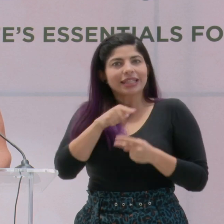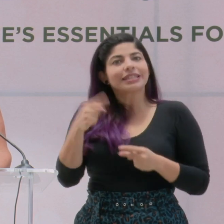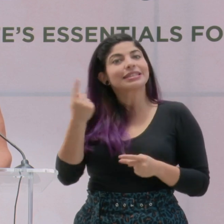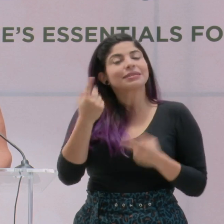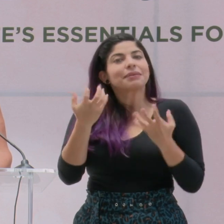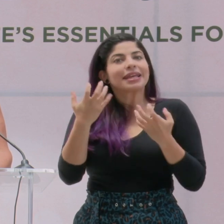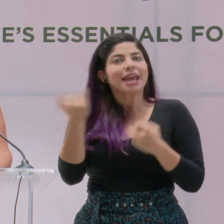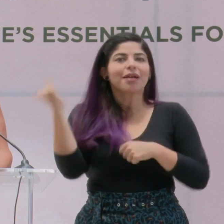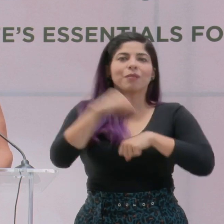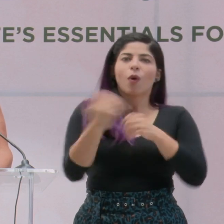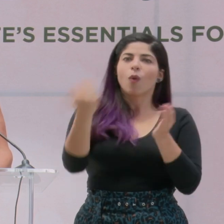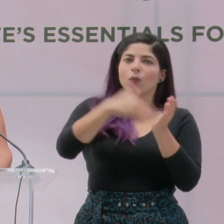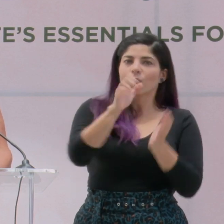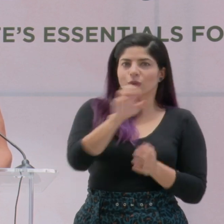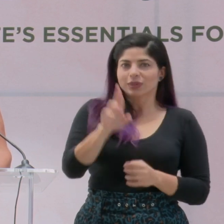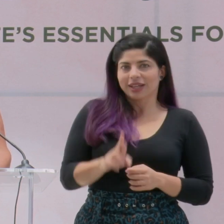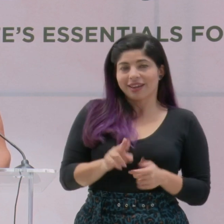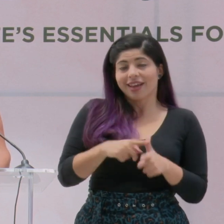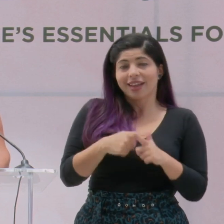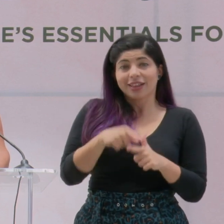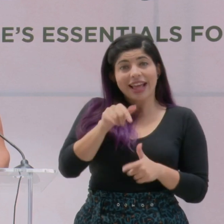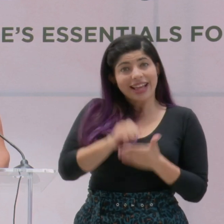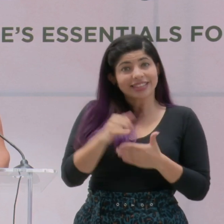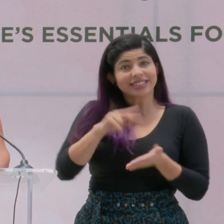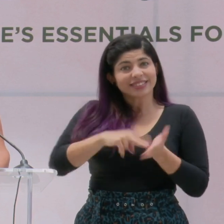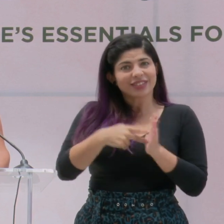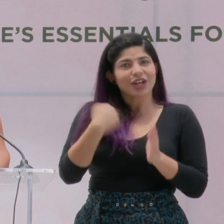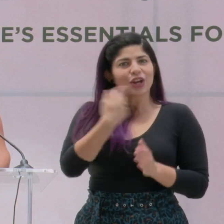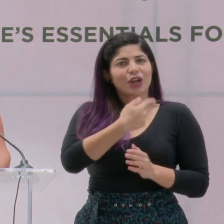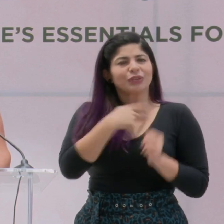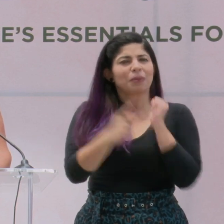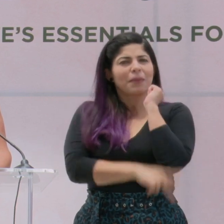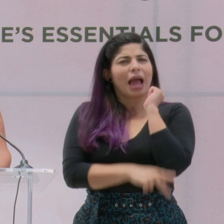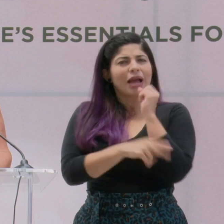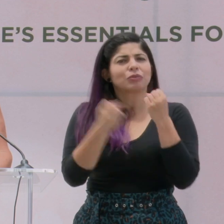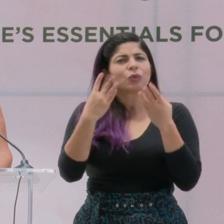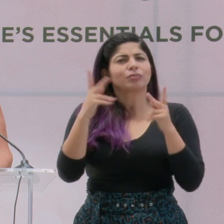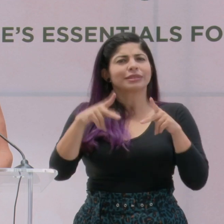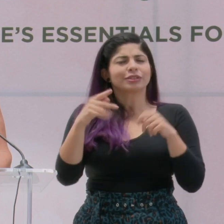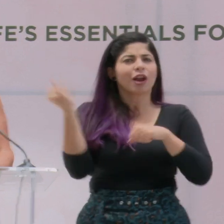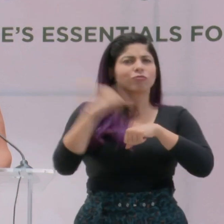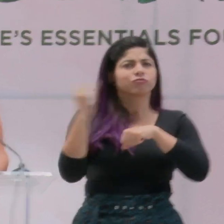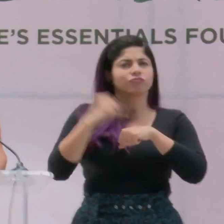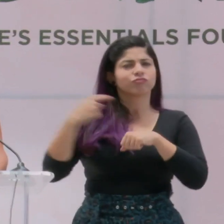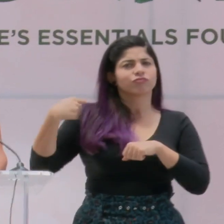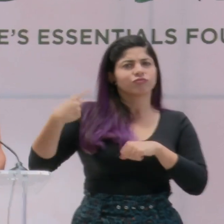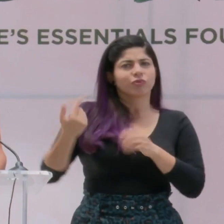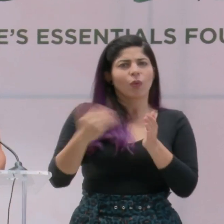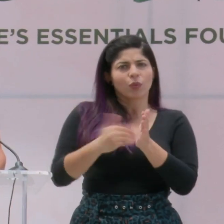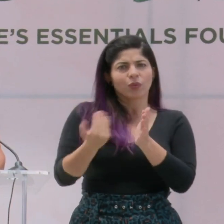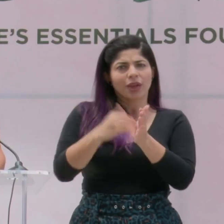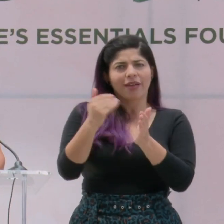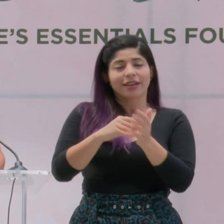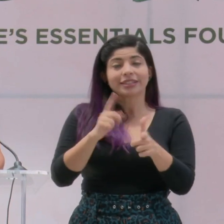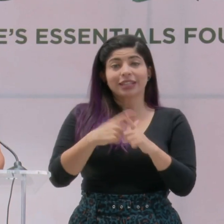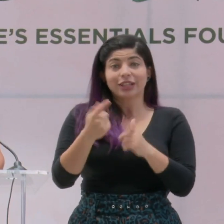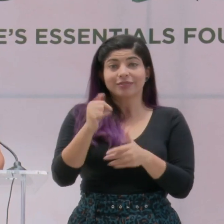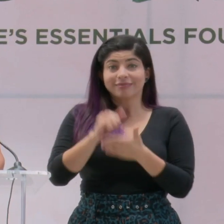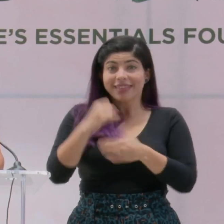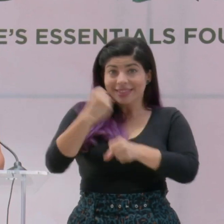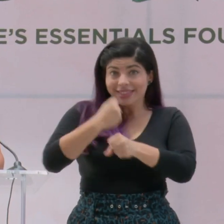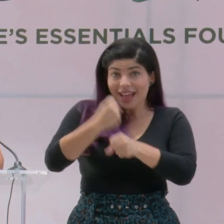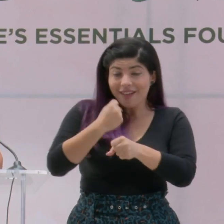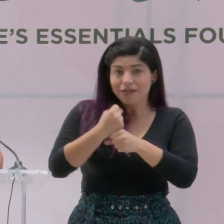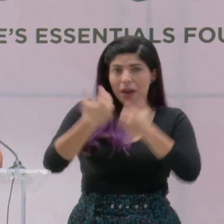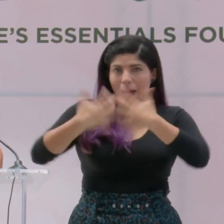quieren volver a Costa Rica, lo cual hace que seamos un país con alta tasa de revisitación. Asimismo, resalto el trabajo que